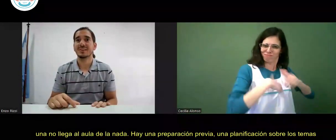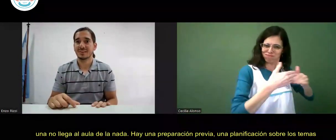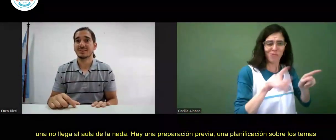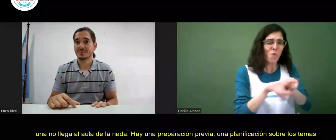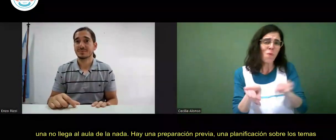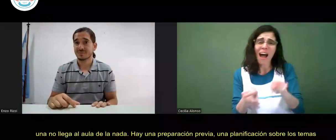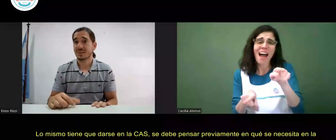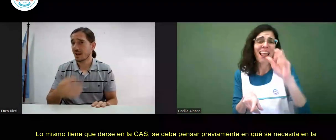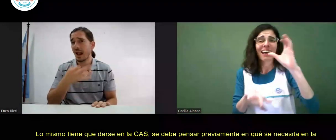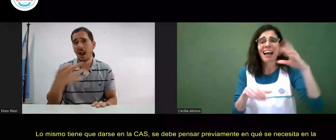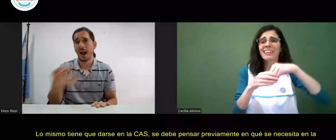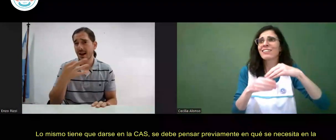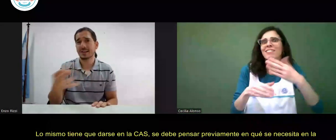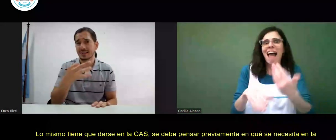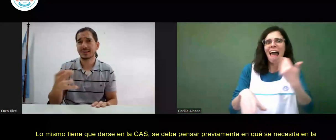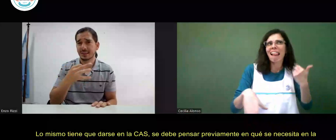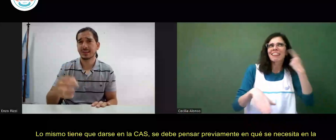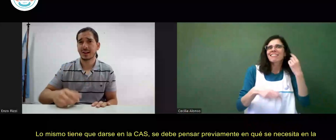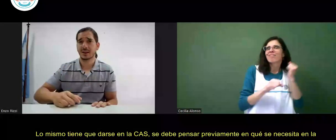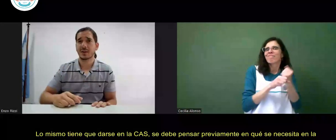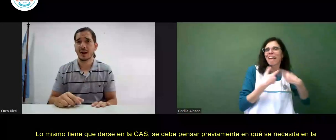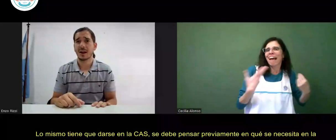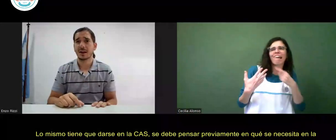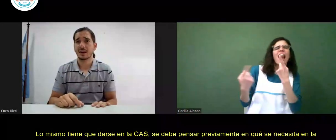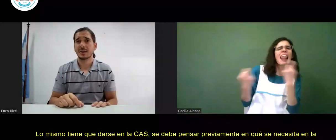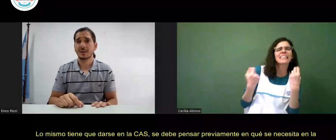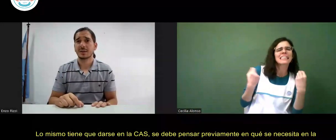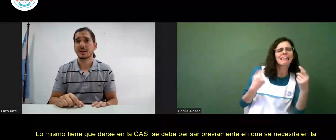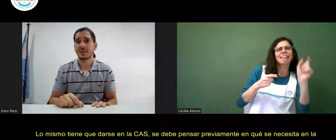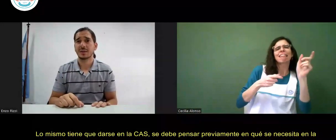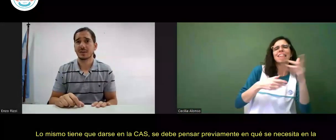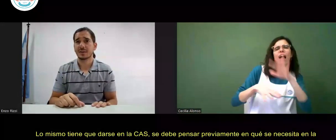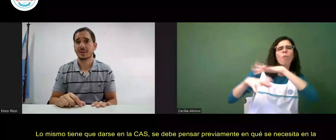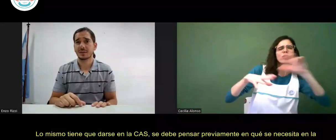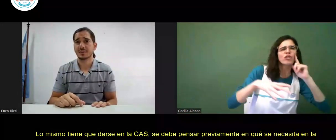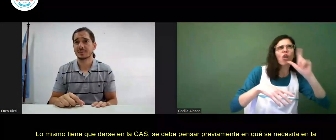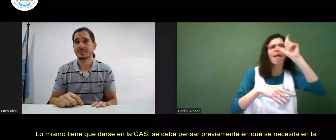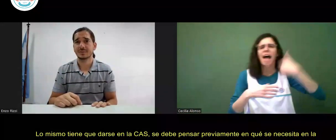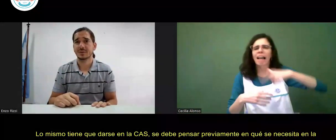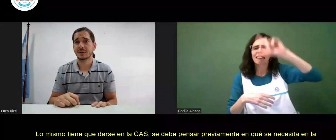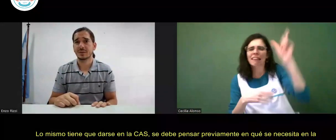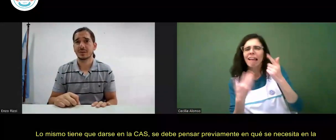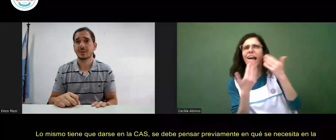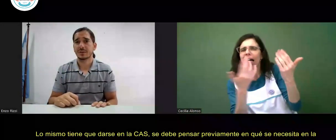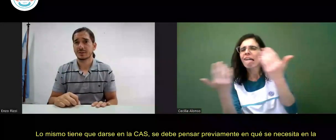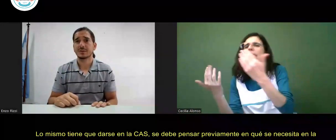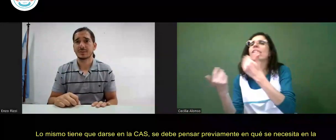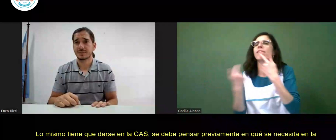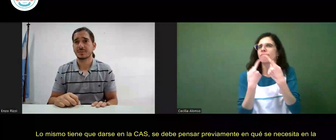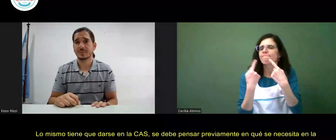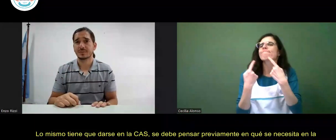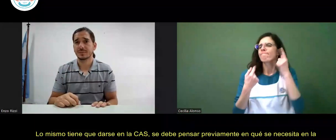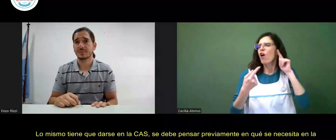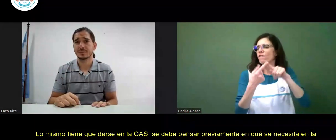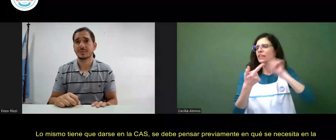tiene que darse en la CAS. Se debe pensar previamente en qué se necesita en la comunidad sorda de todo el país. Contactar a diferentes